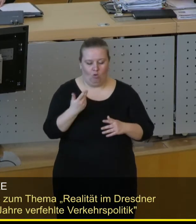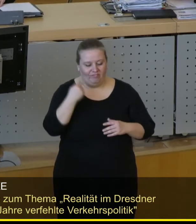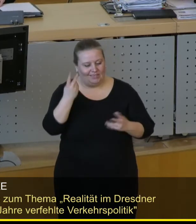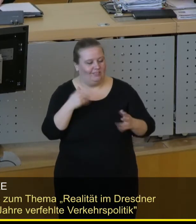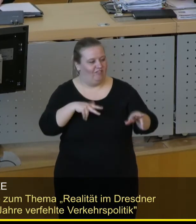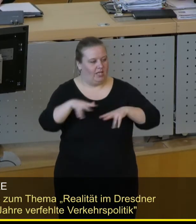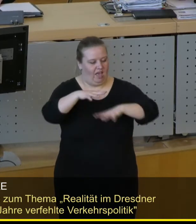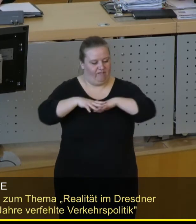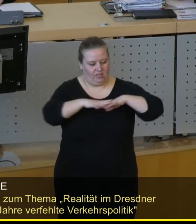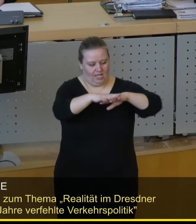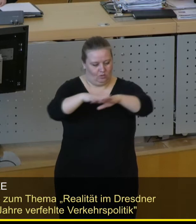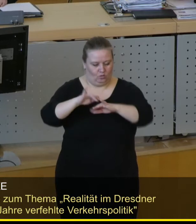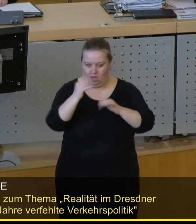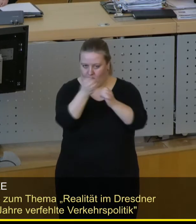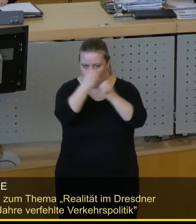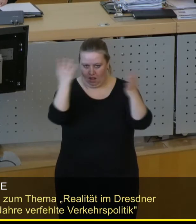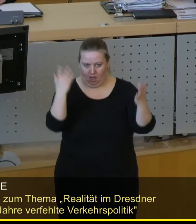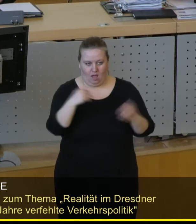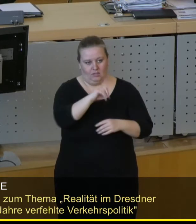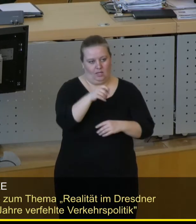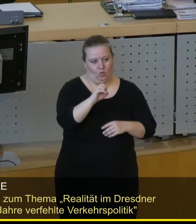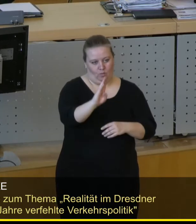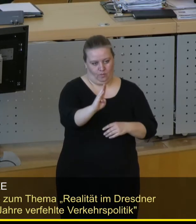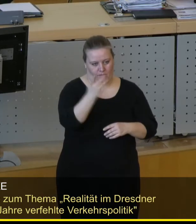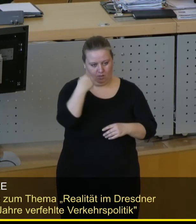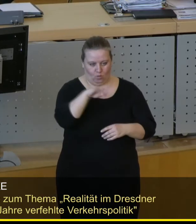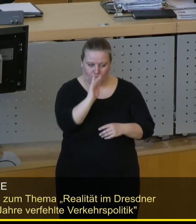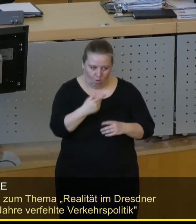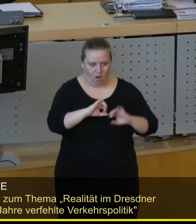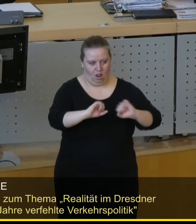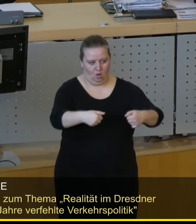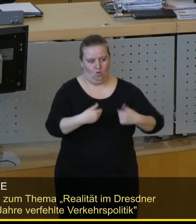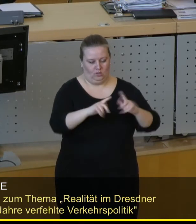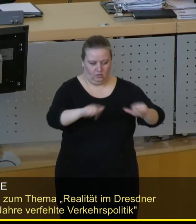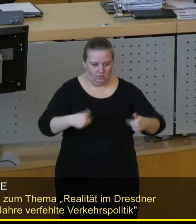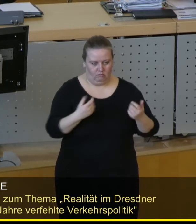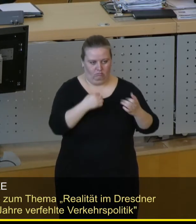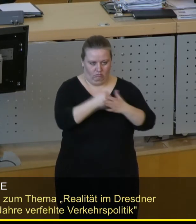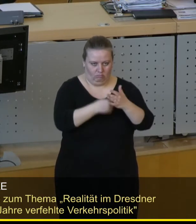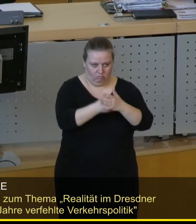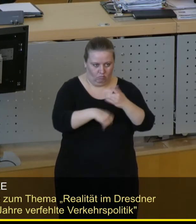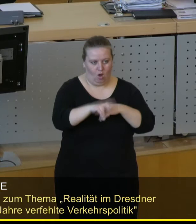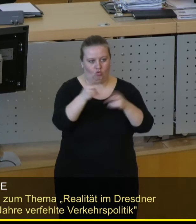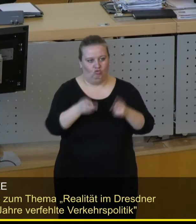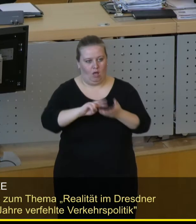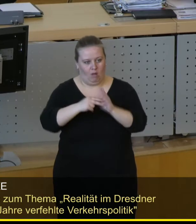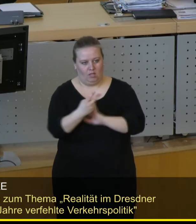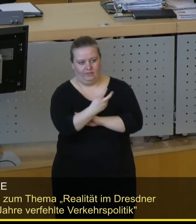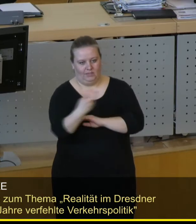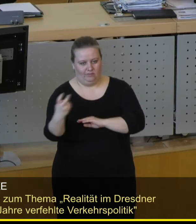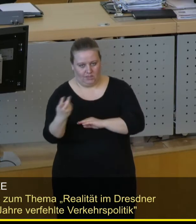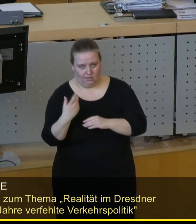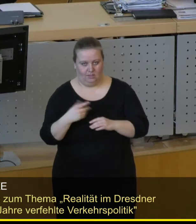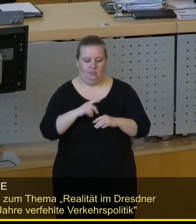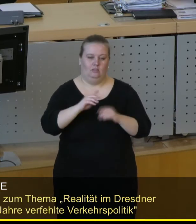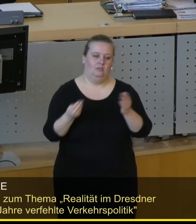Wir haben eben den ZUB in unserer Wahlperiode auf den Weg gebracht. Wir haben auf den Weg gebracht die Stadtbahn 2020. Wir